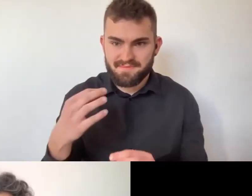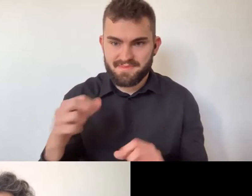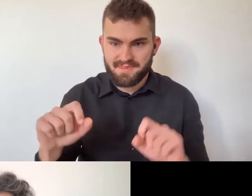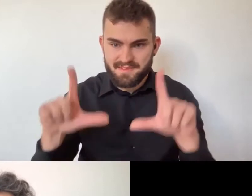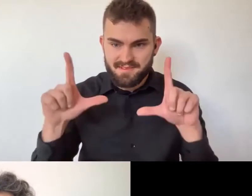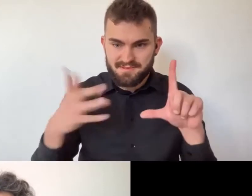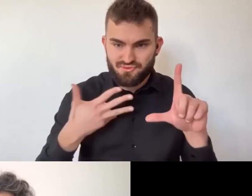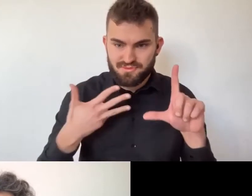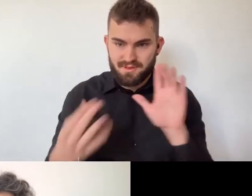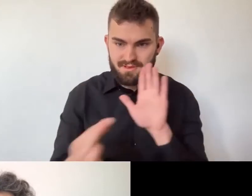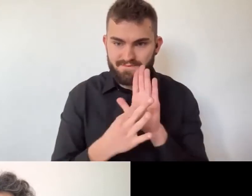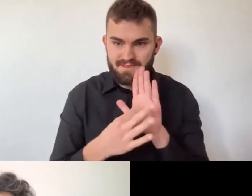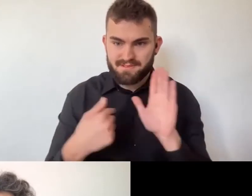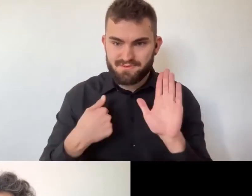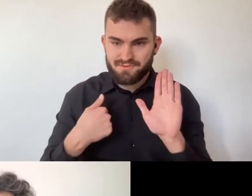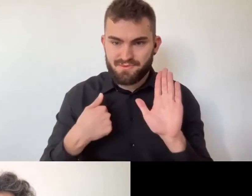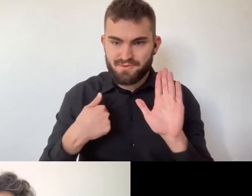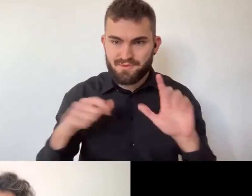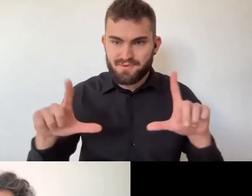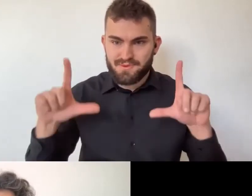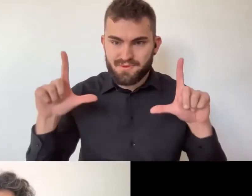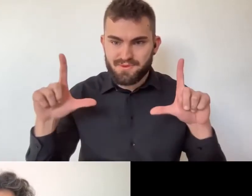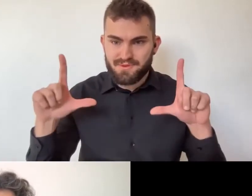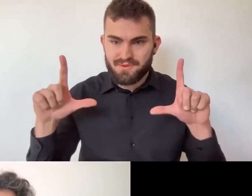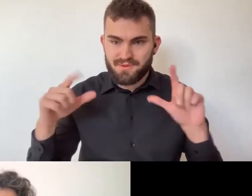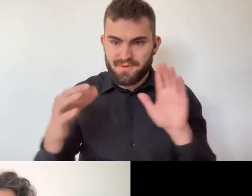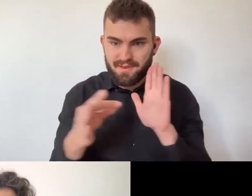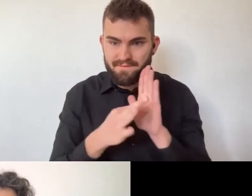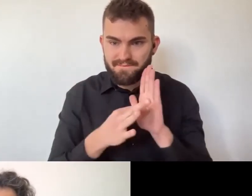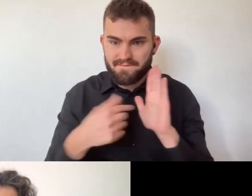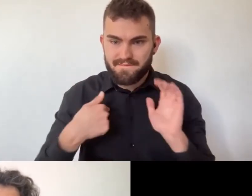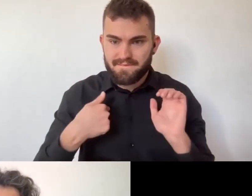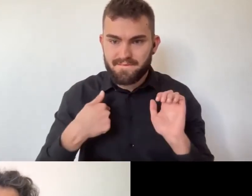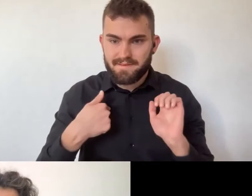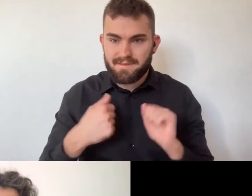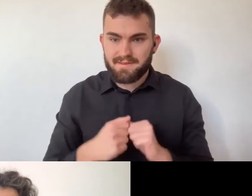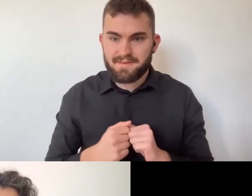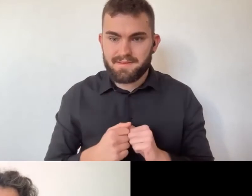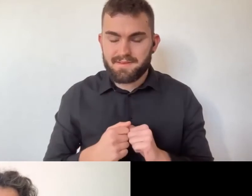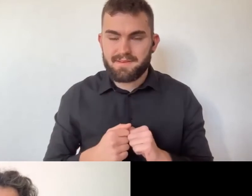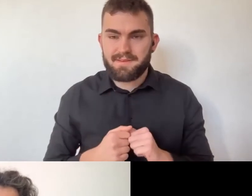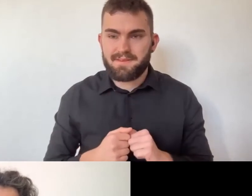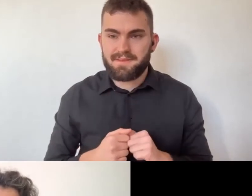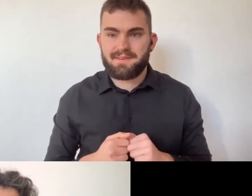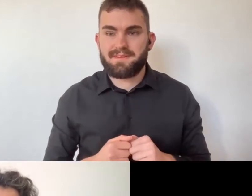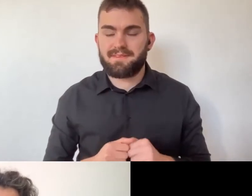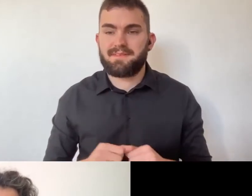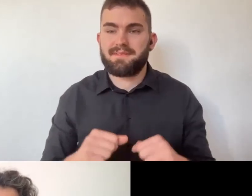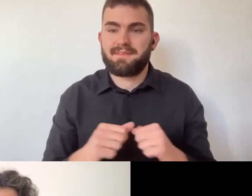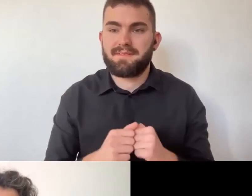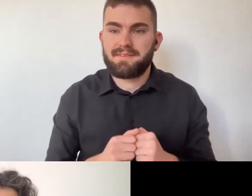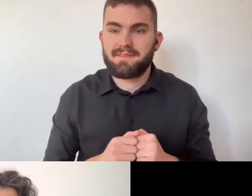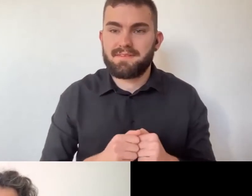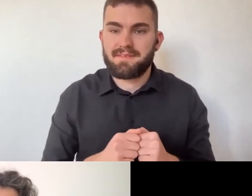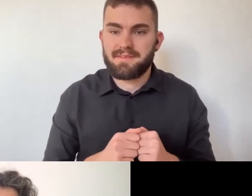Federica adesso provvede, io mi tolgo. Vi chiedo di mettermelo in